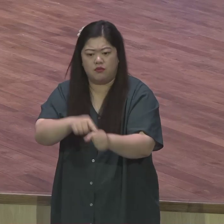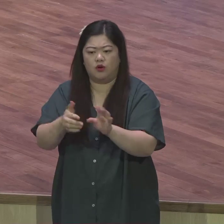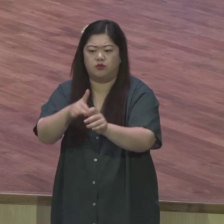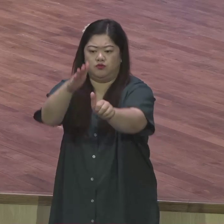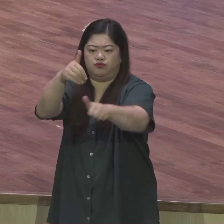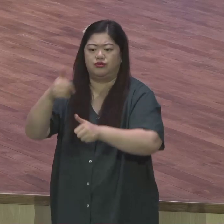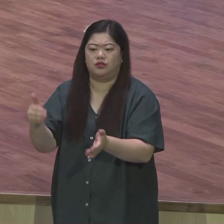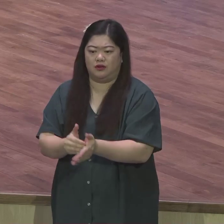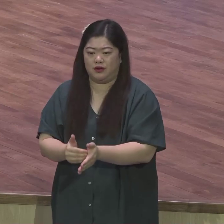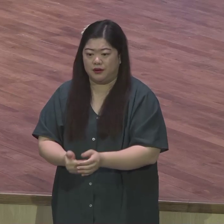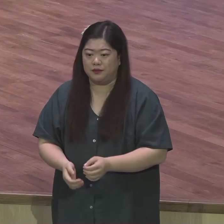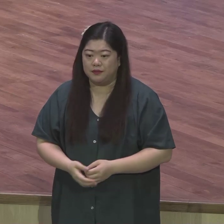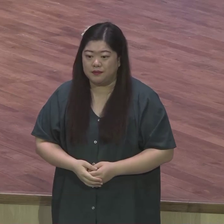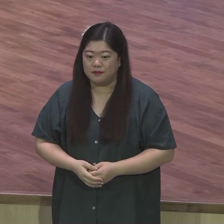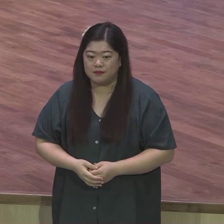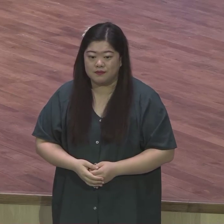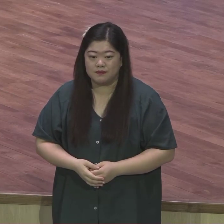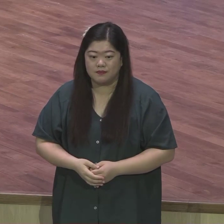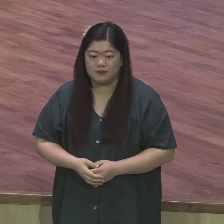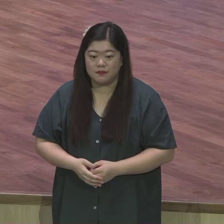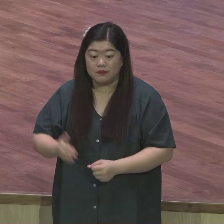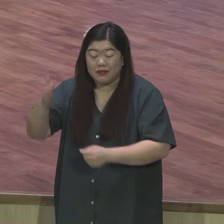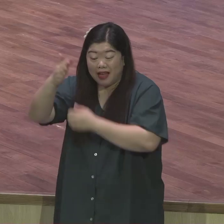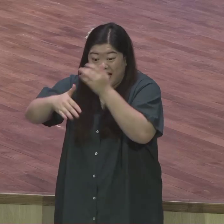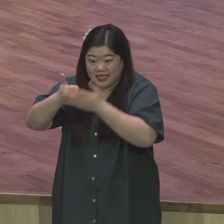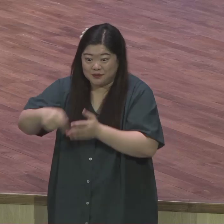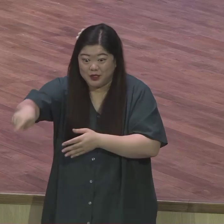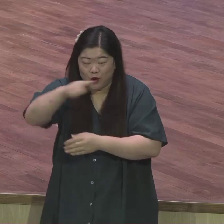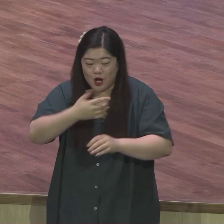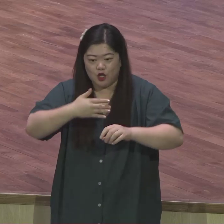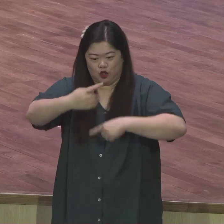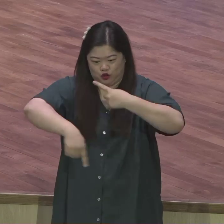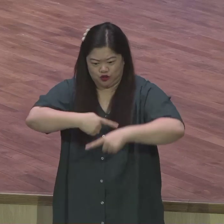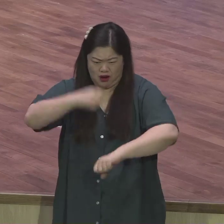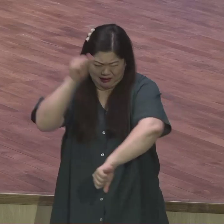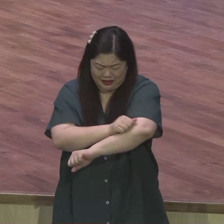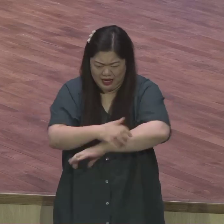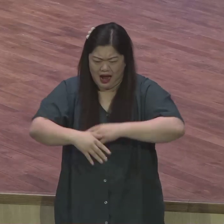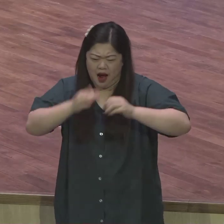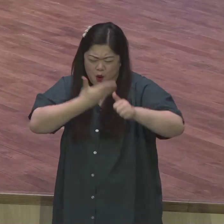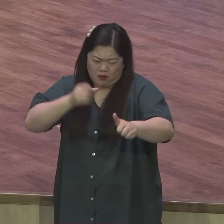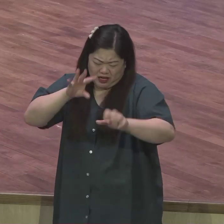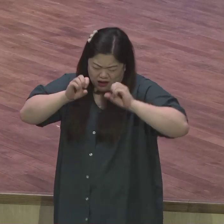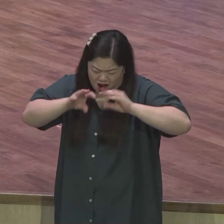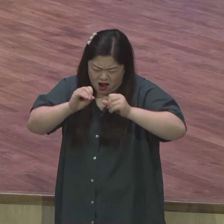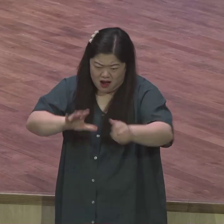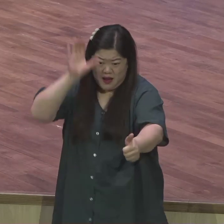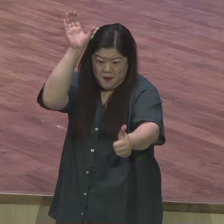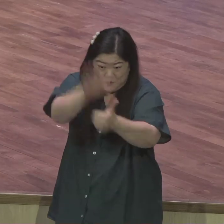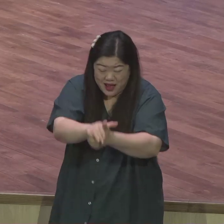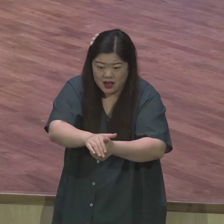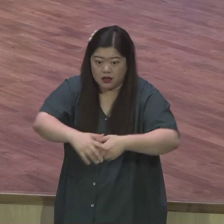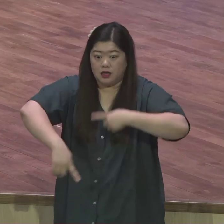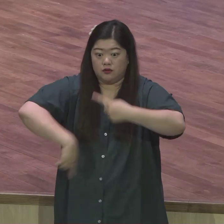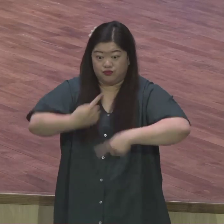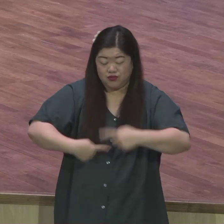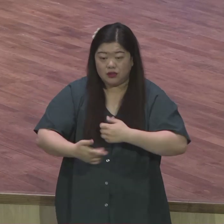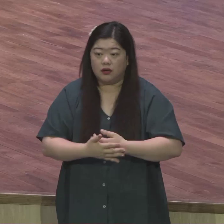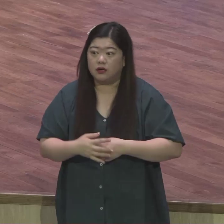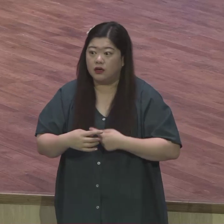것입니다 말하라고 우리가 먼저 구원 받게 하십니다 이것이 하나님께서 우리에게 가져오고 계신 최고의 기대입니다